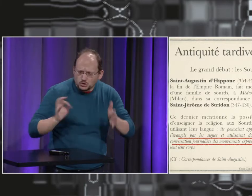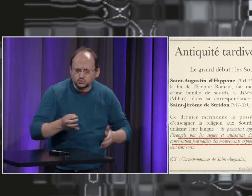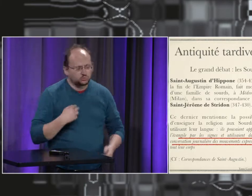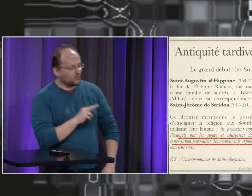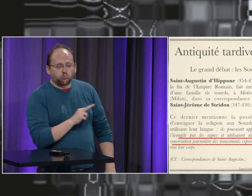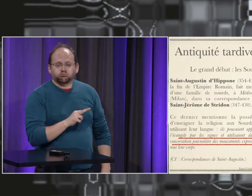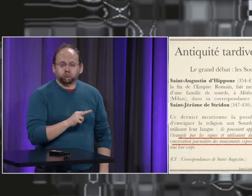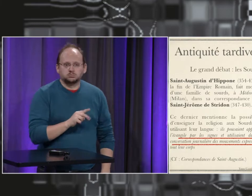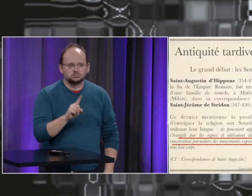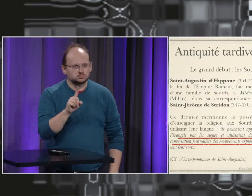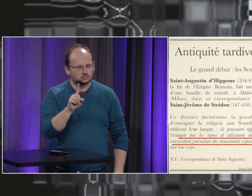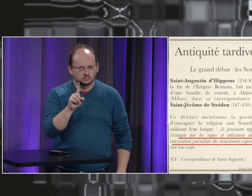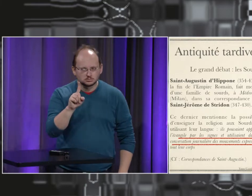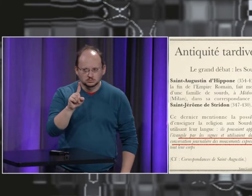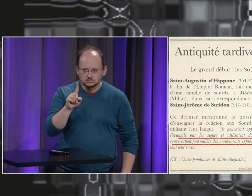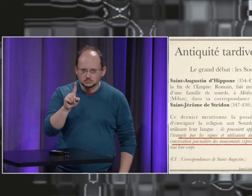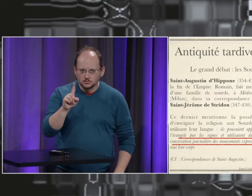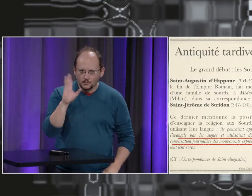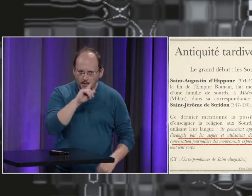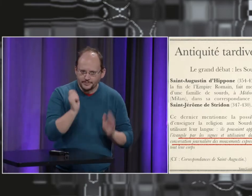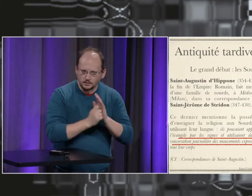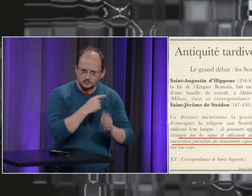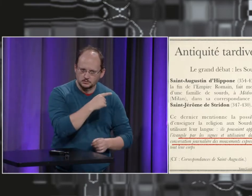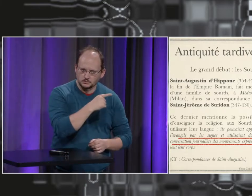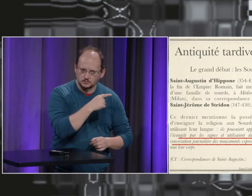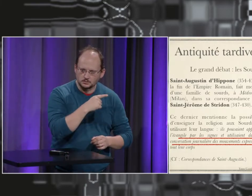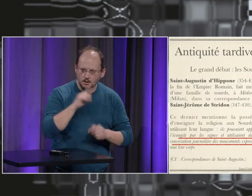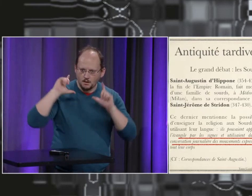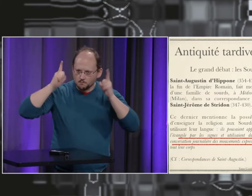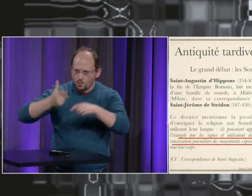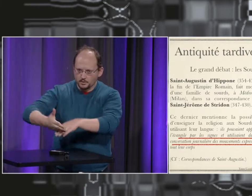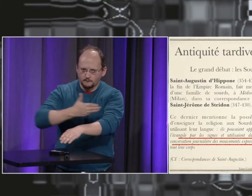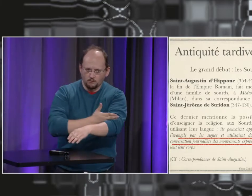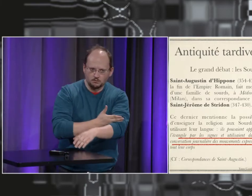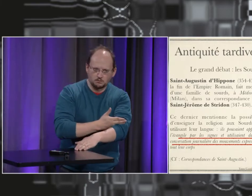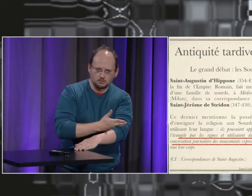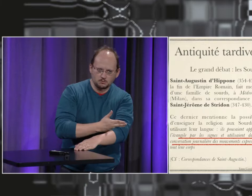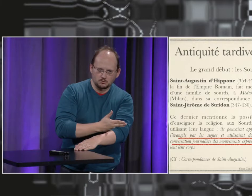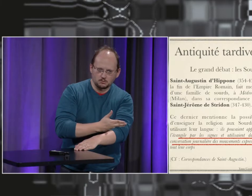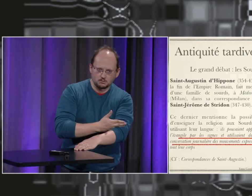oui on peut très bien apprendre l'évangile avec les signes attention on est bien avant